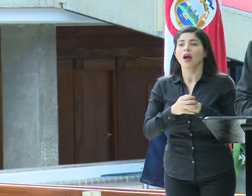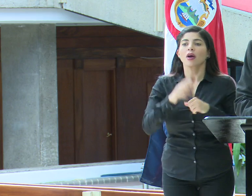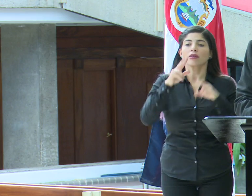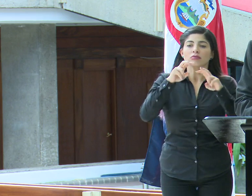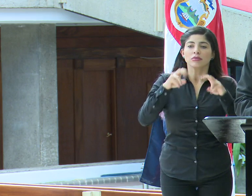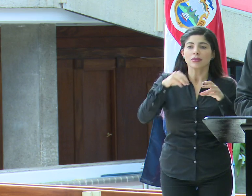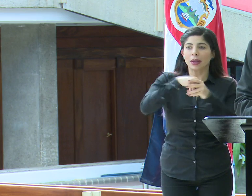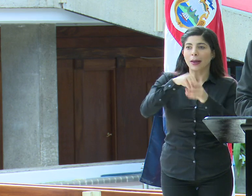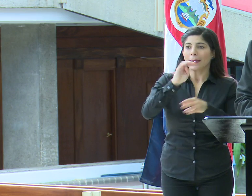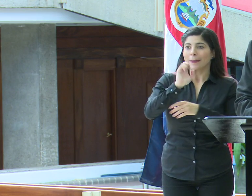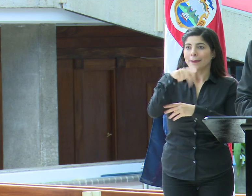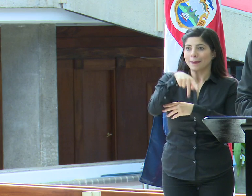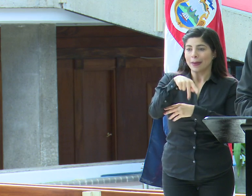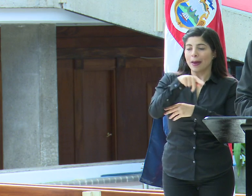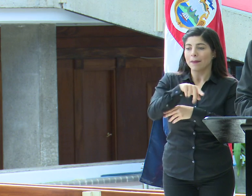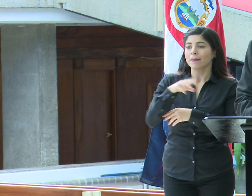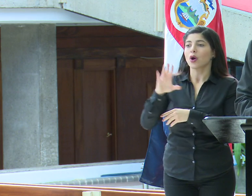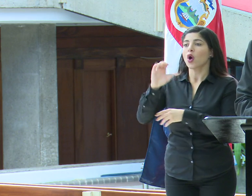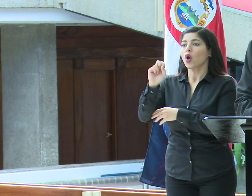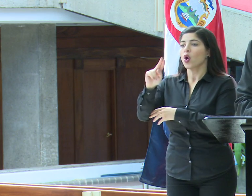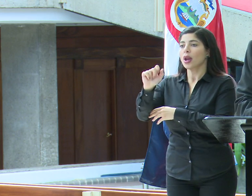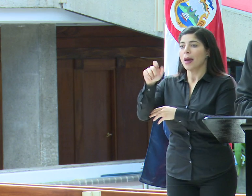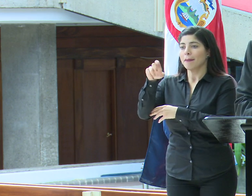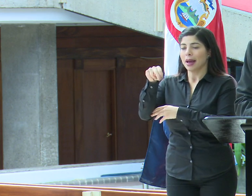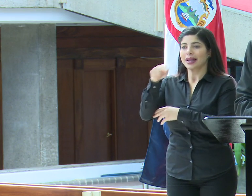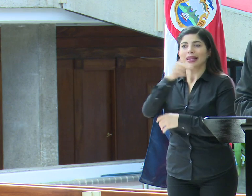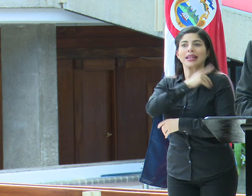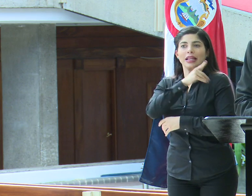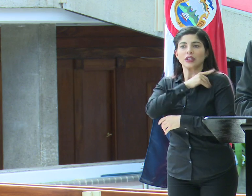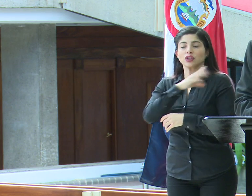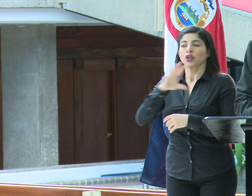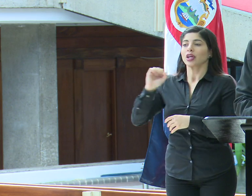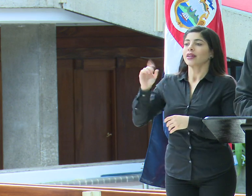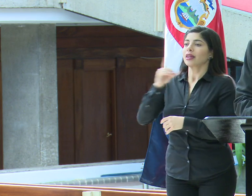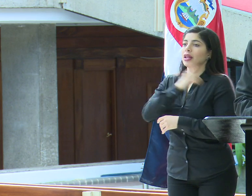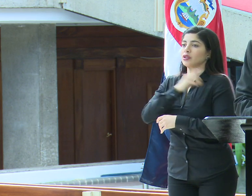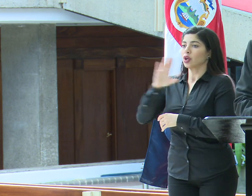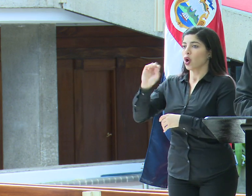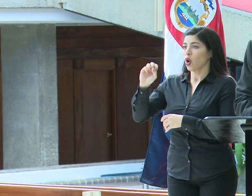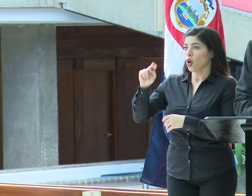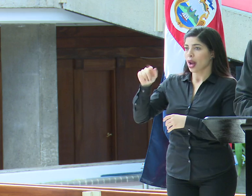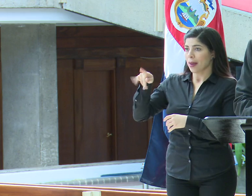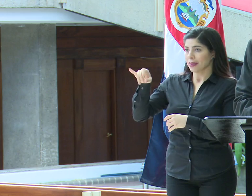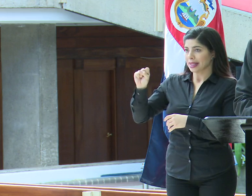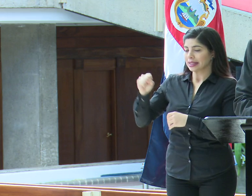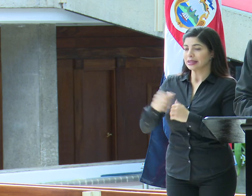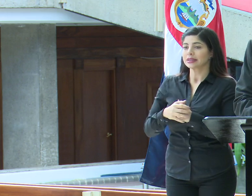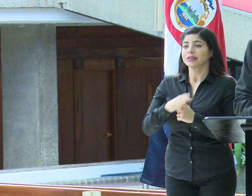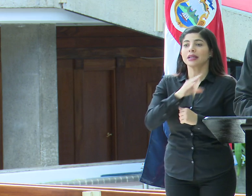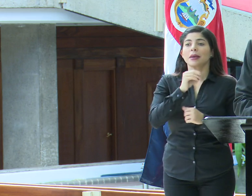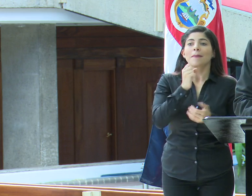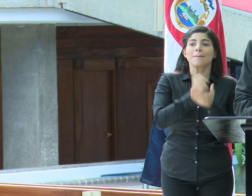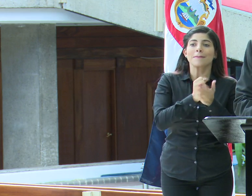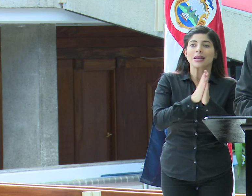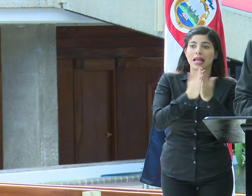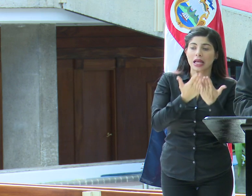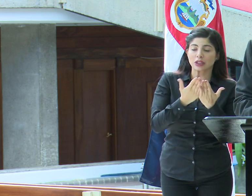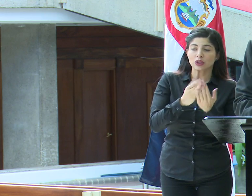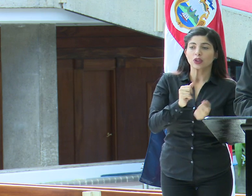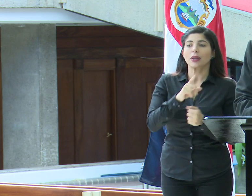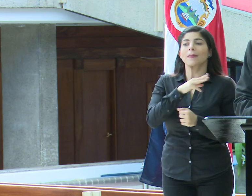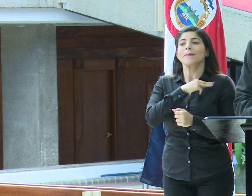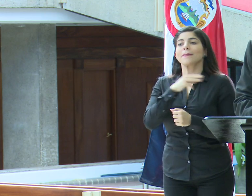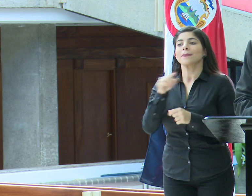del MEP, la Dirección Ejecutiva de CONAPAN, la Dirección Ejecutiva de CONAPDIS, Migración, la Dirección de